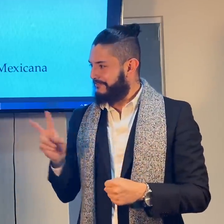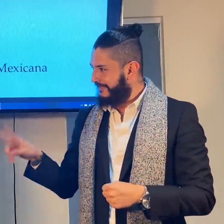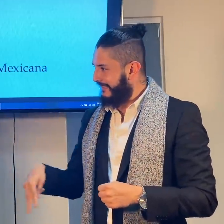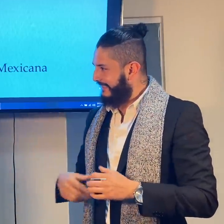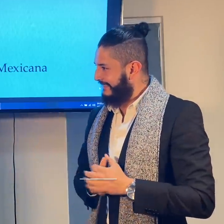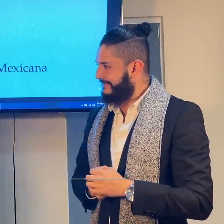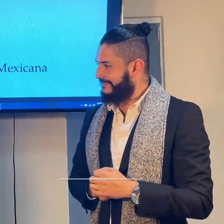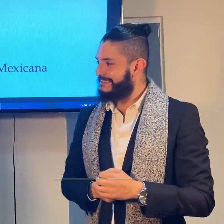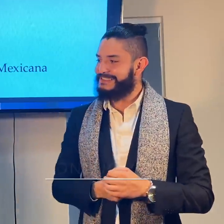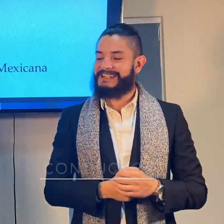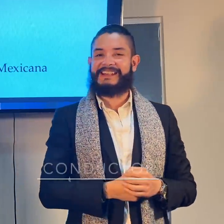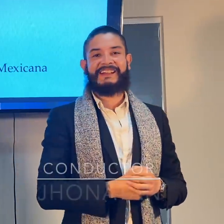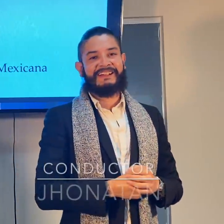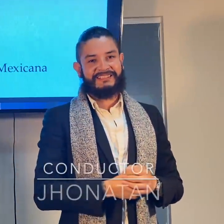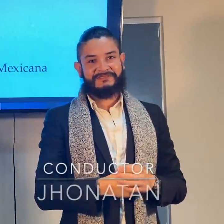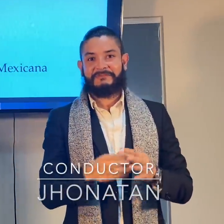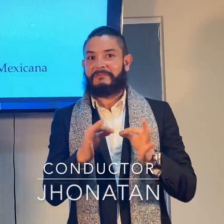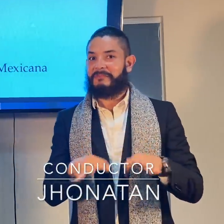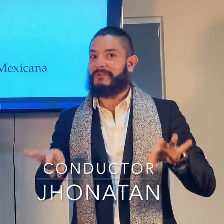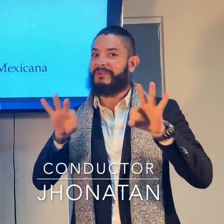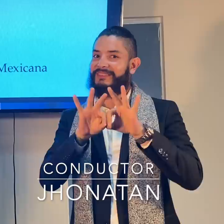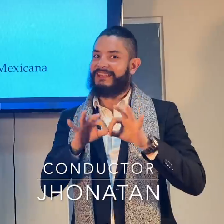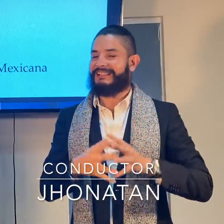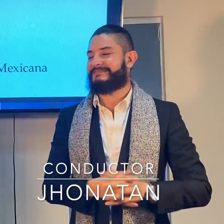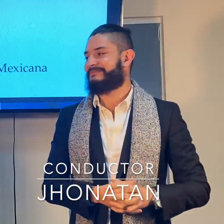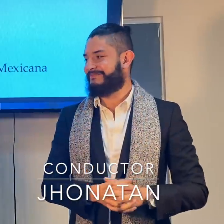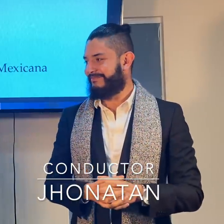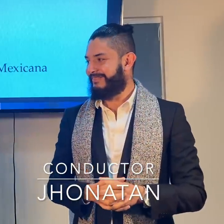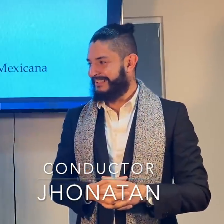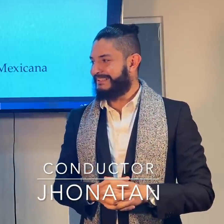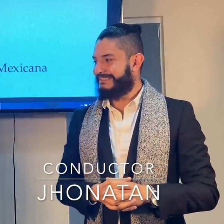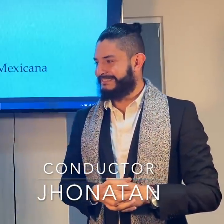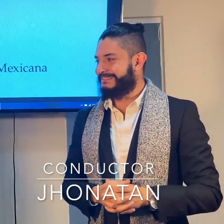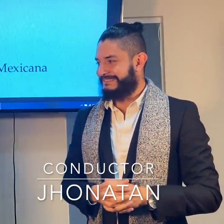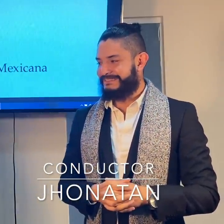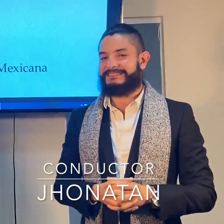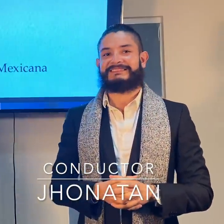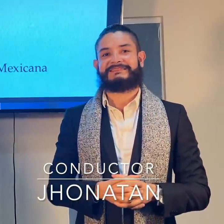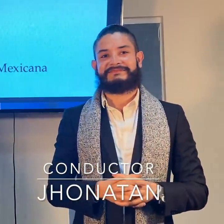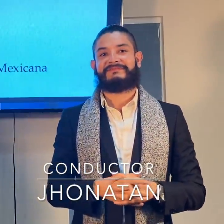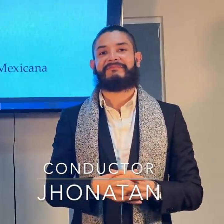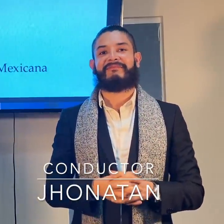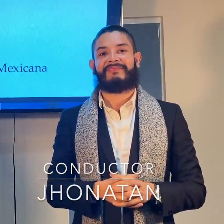diferentes, sí, que son con mímica, es verdad. Por eso es muy importante aprender lengua de señas.